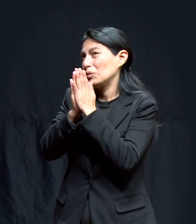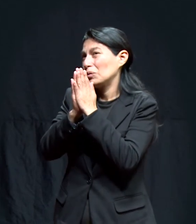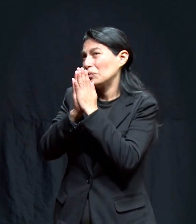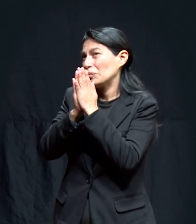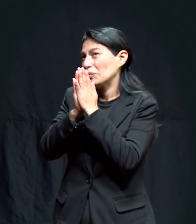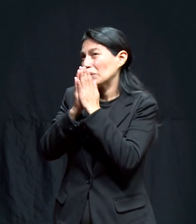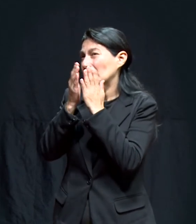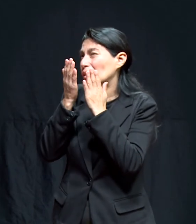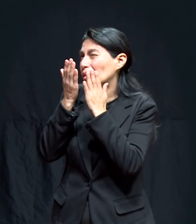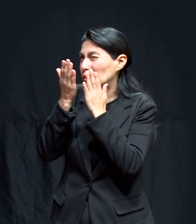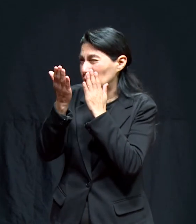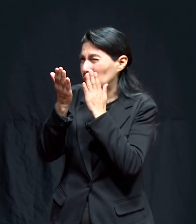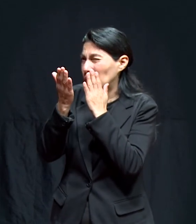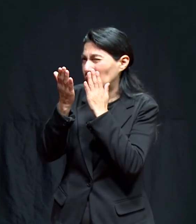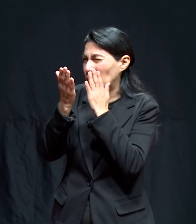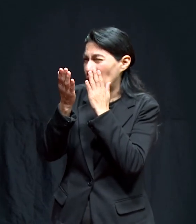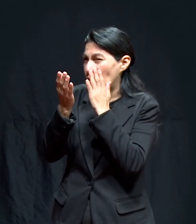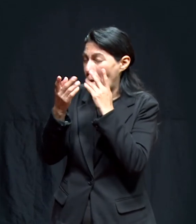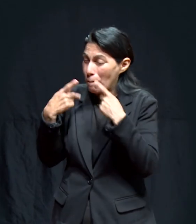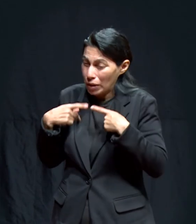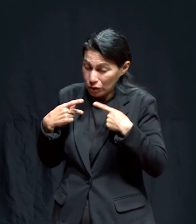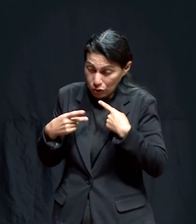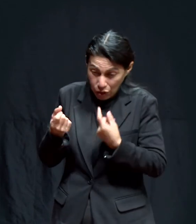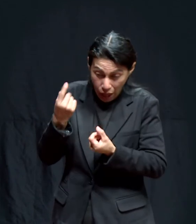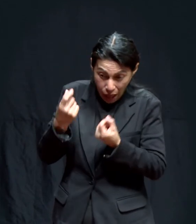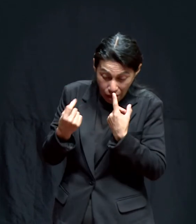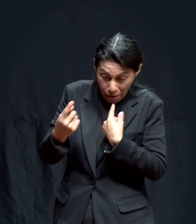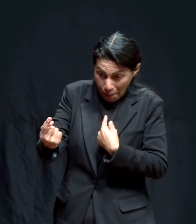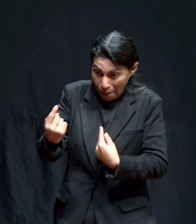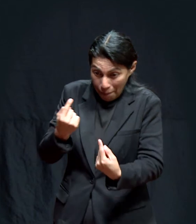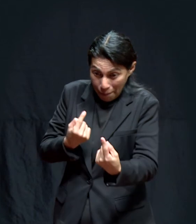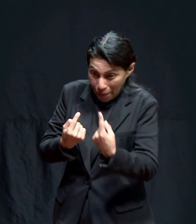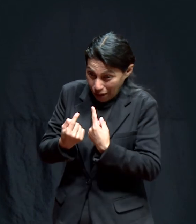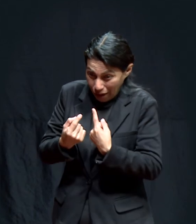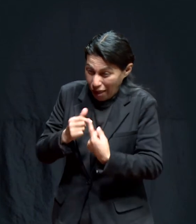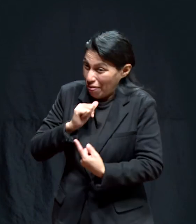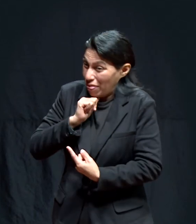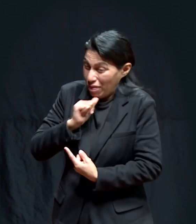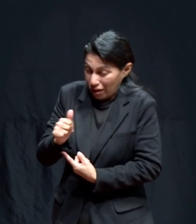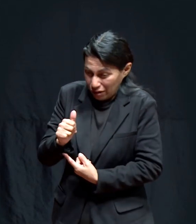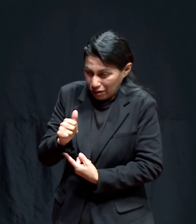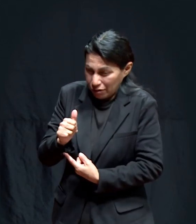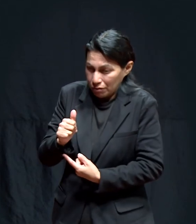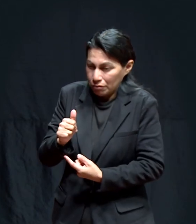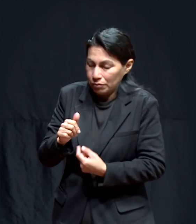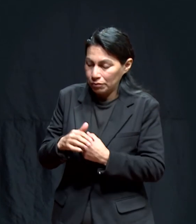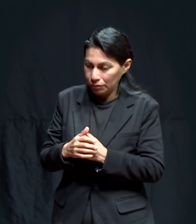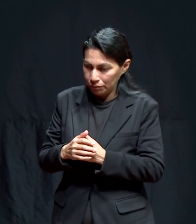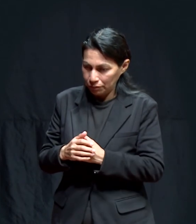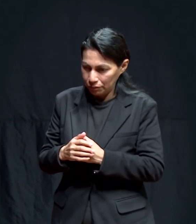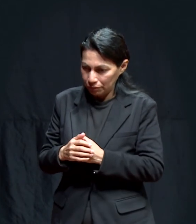por favor, le digo, te suplico que no venga nadie, nadie, nadie venga de esta casa.